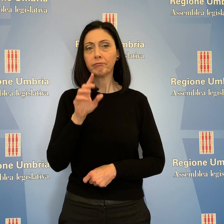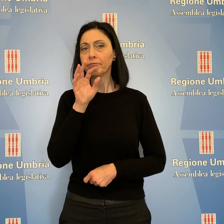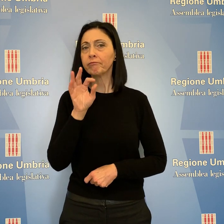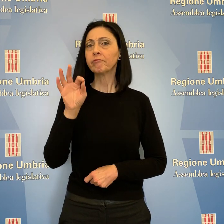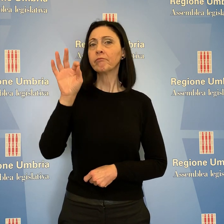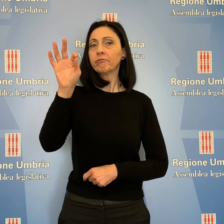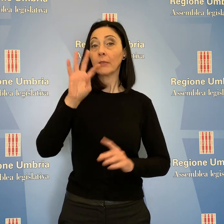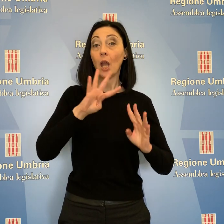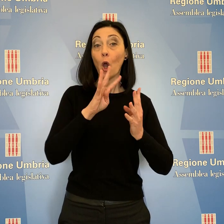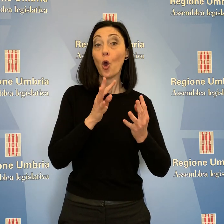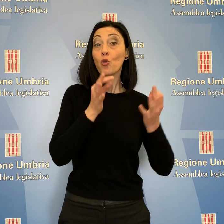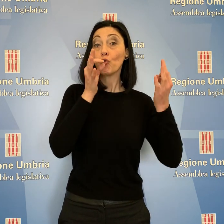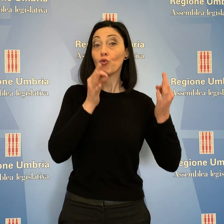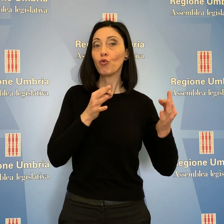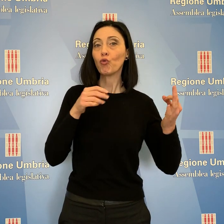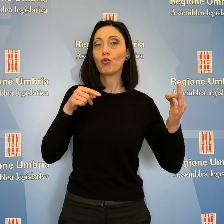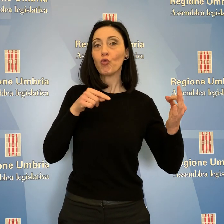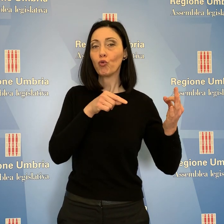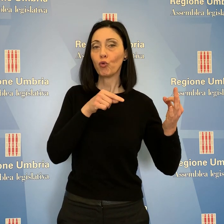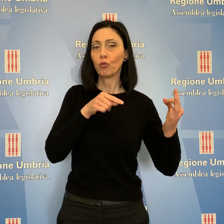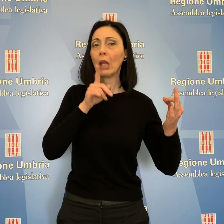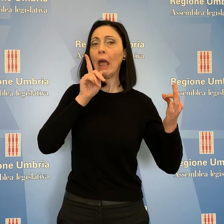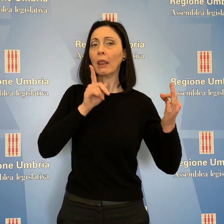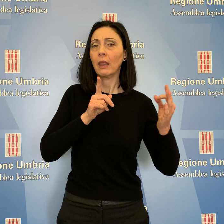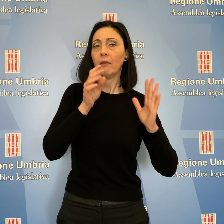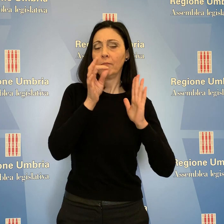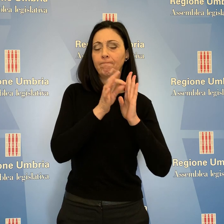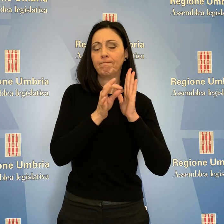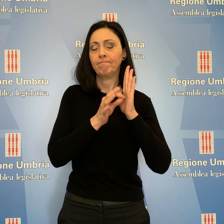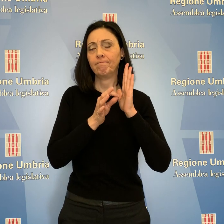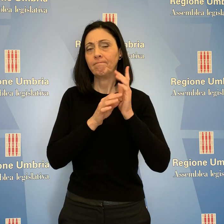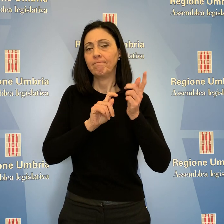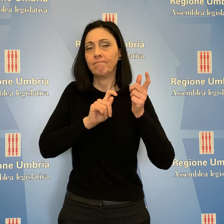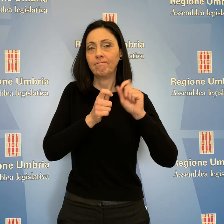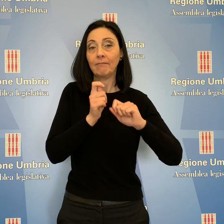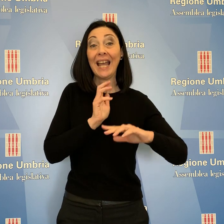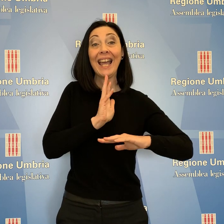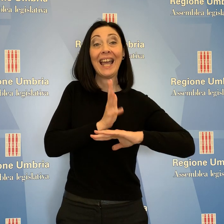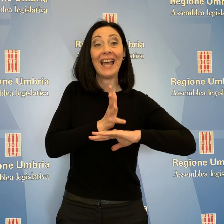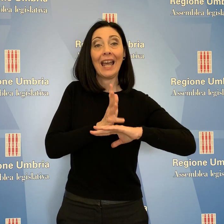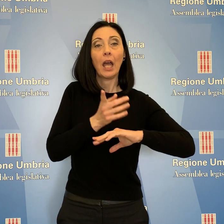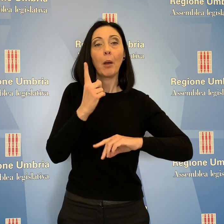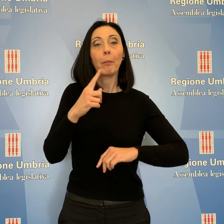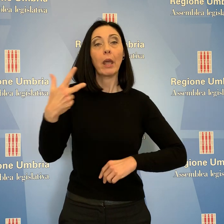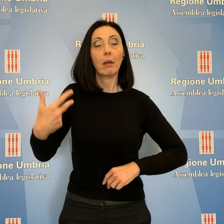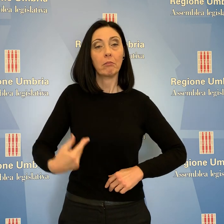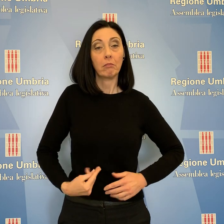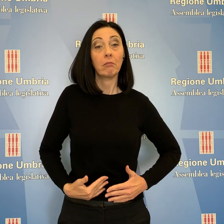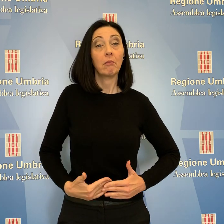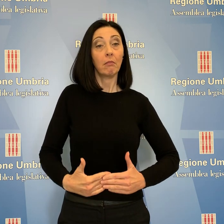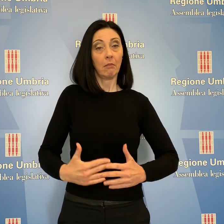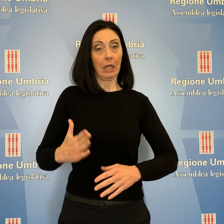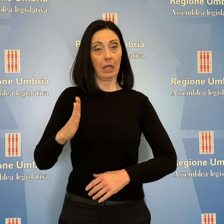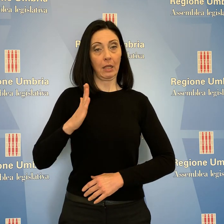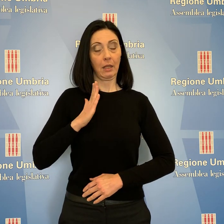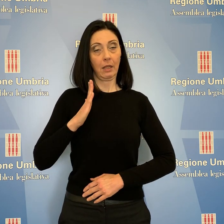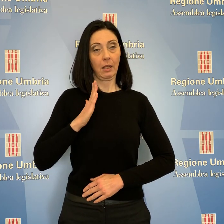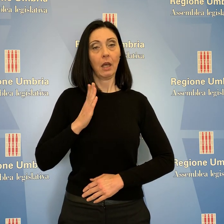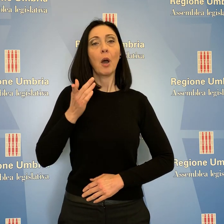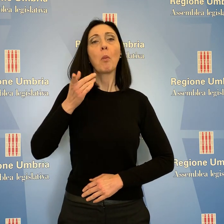che mirava ad impegnare la Giunta regionale a rivedere i criteri di accesso alla procreazione medicalmente assistita e ad adottare